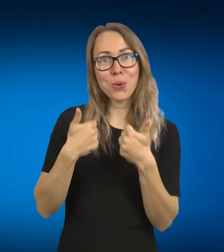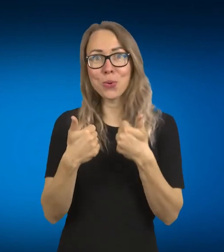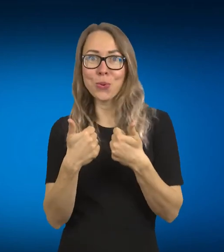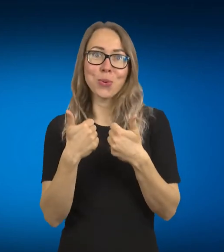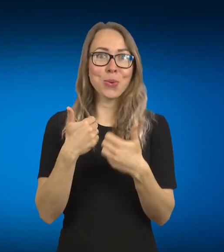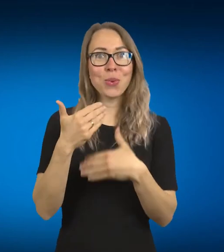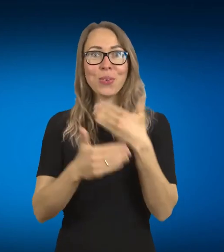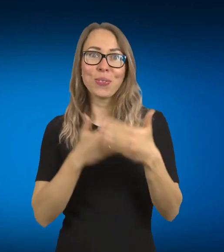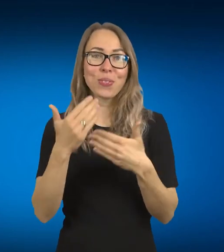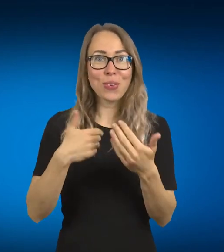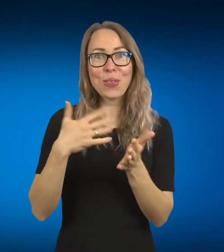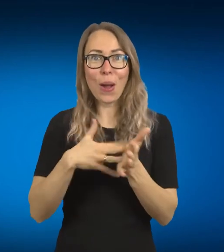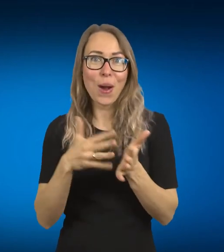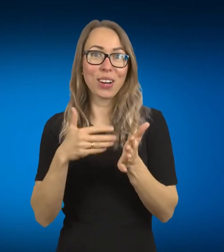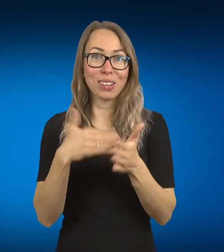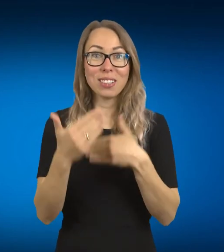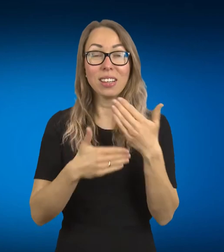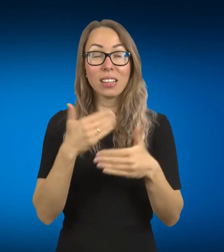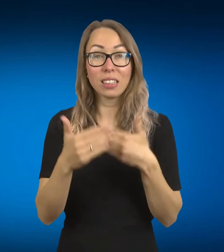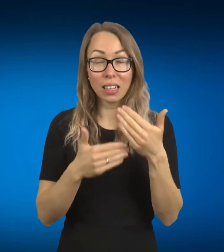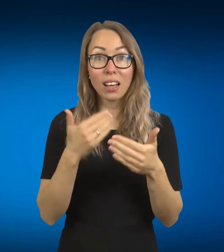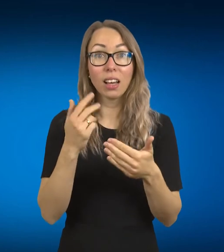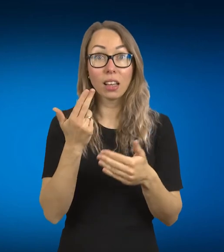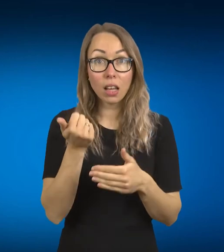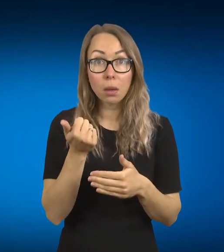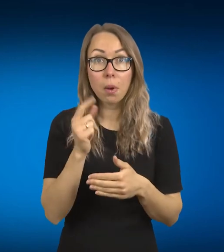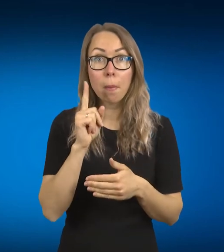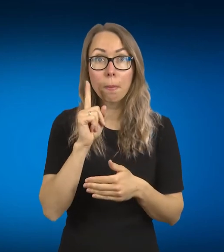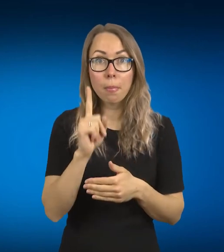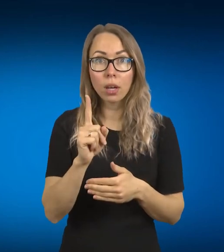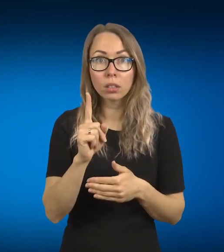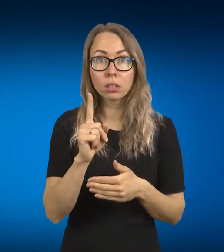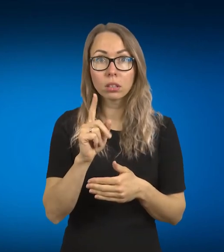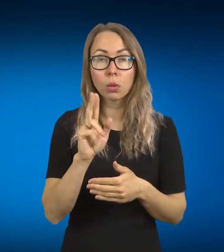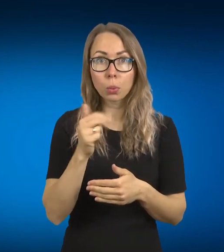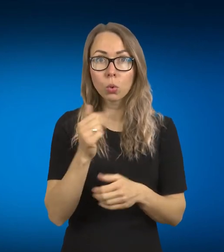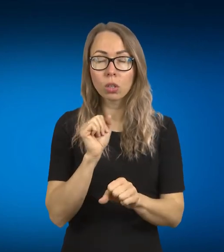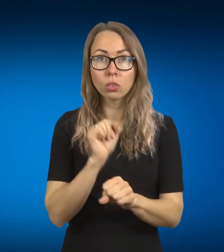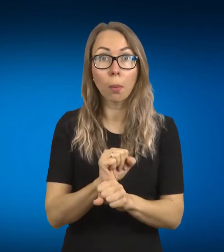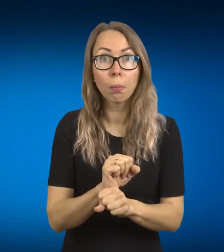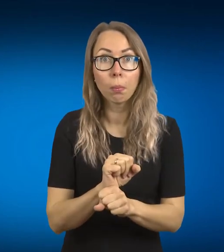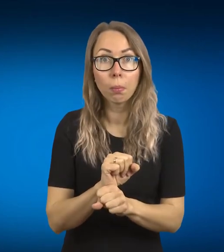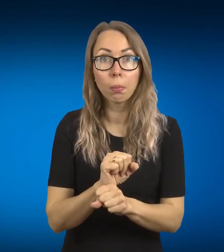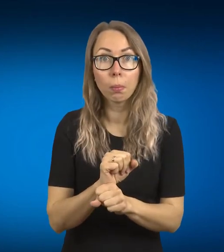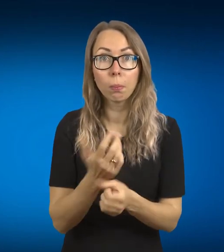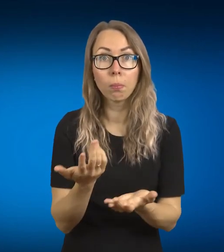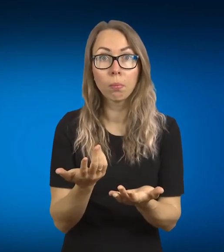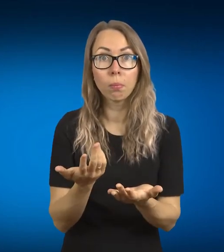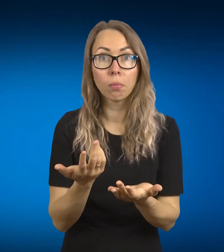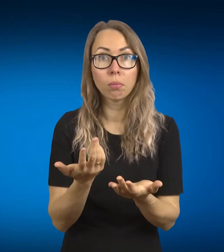tolin, tikrai labai perspektyvu, bet ima dalykai ir sustoja, nes jau turbūt gal tu pati vardinsi tą